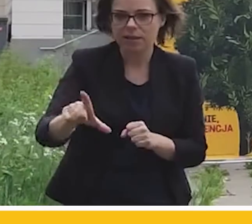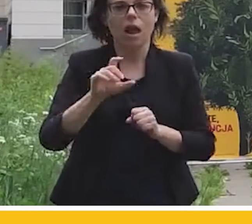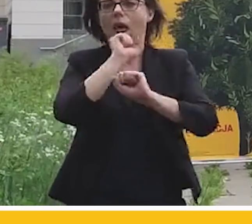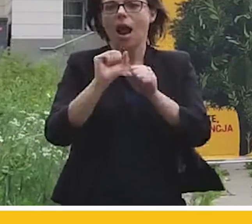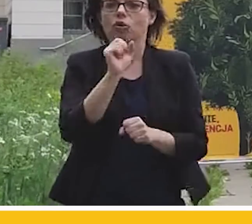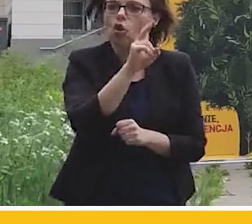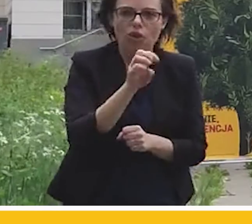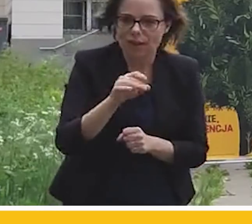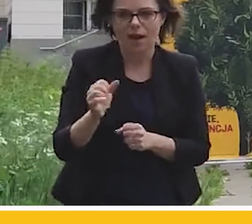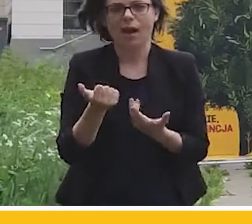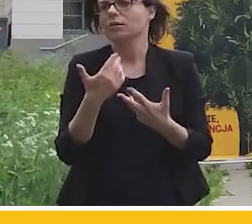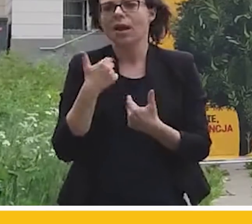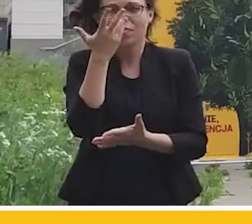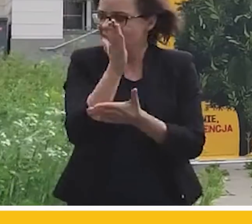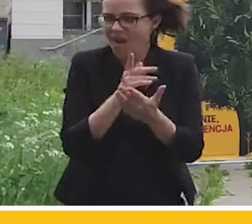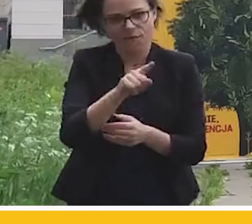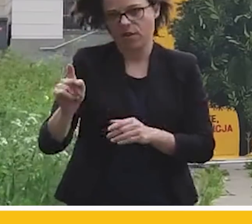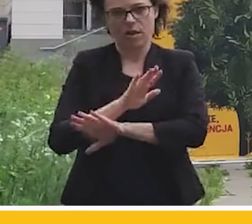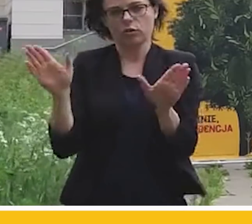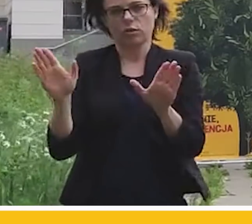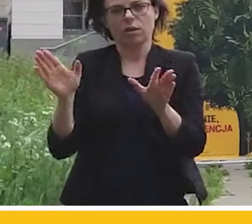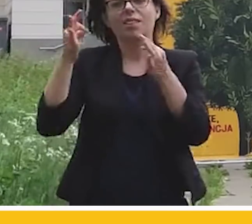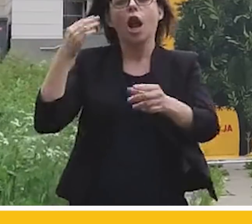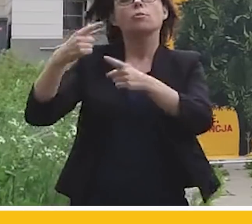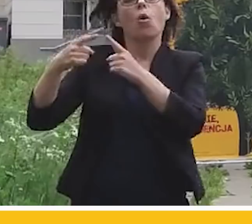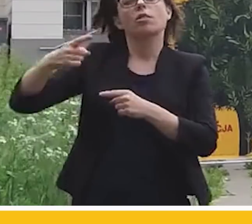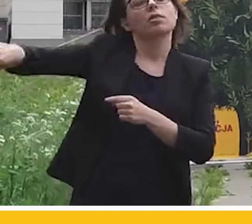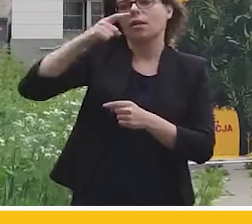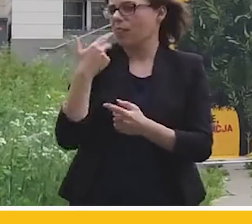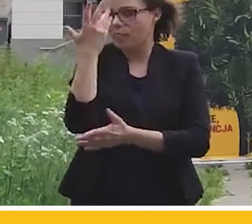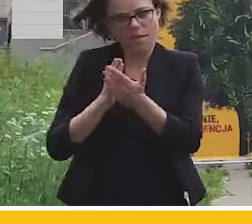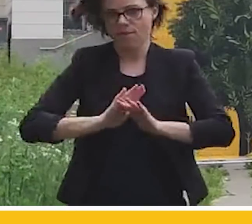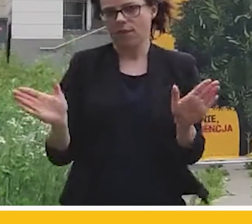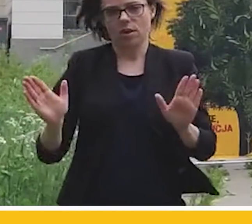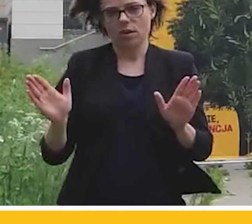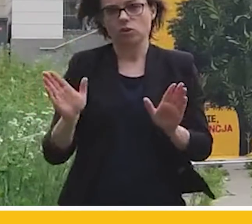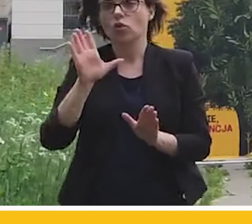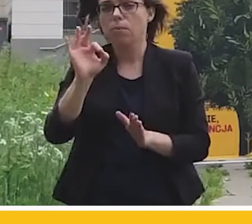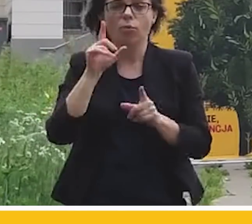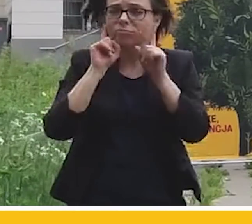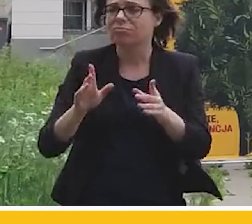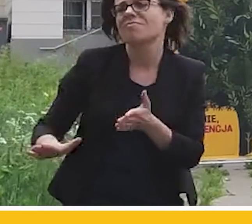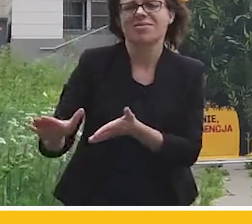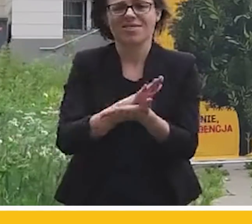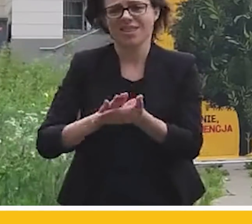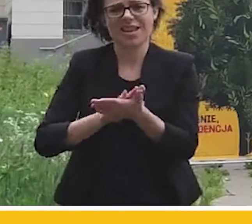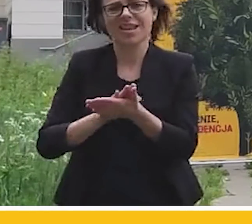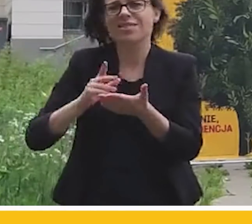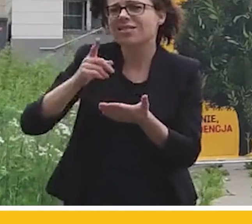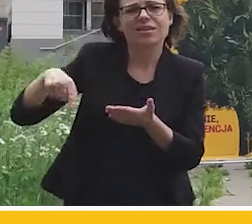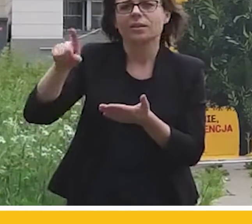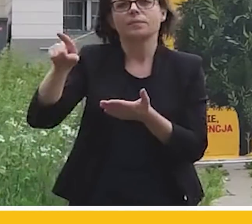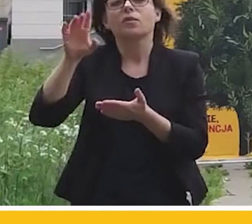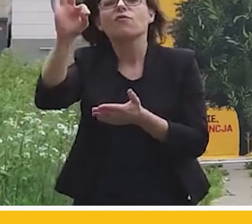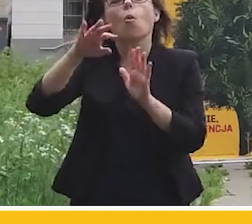Konfederacji, nie wierzę nikomu z tej sceny politycznej, bo nikt w szczery sposób i głęboki nie ma w